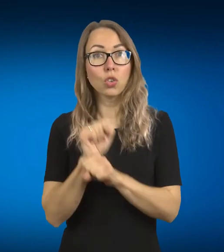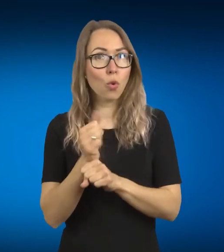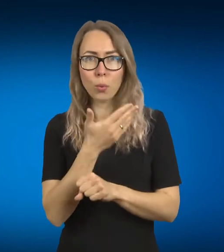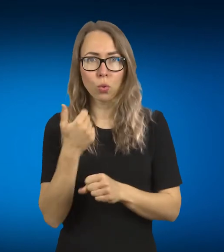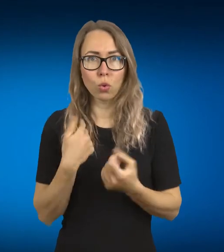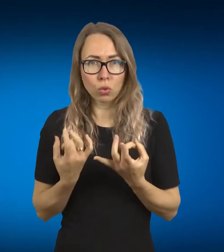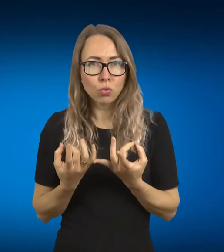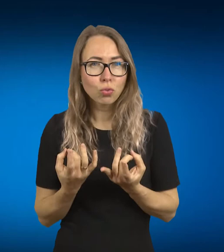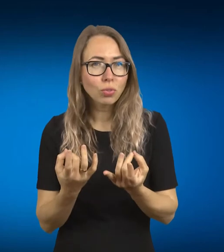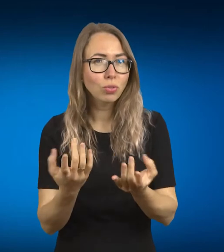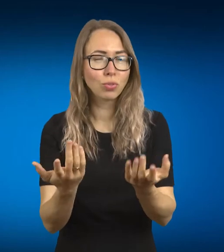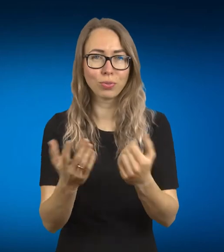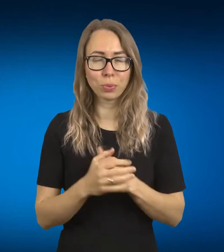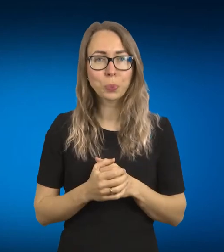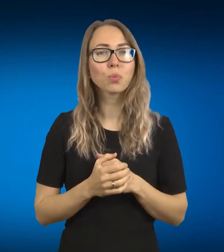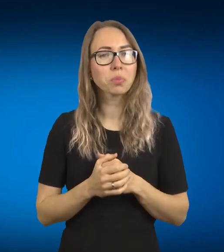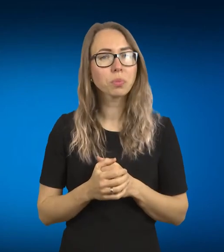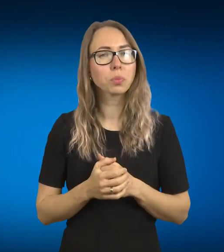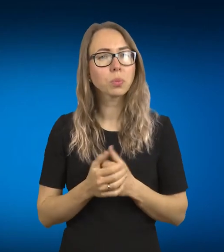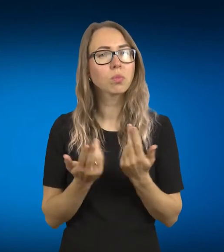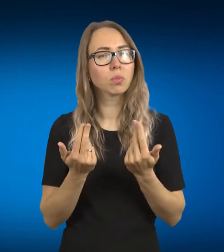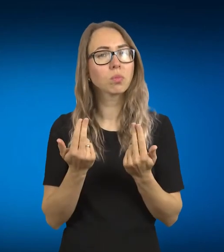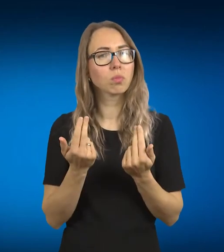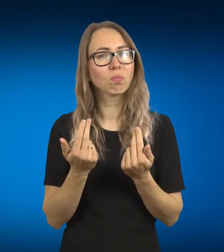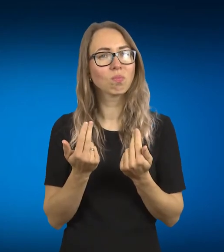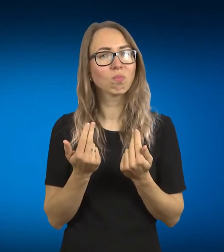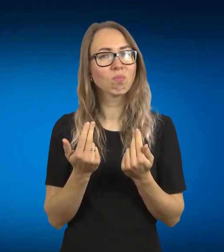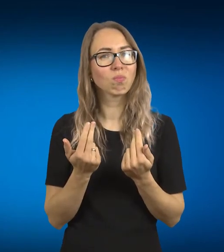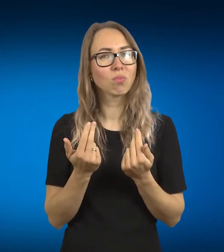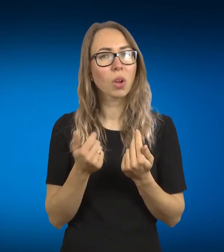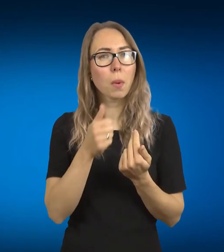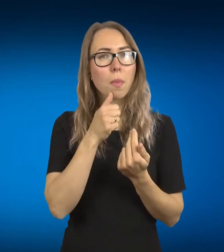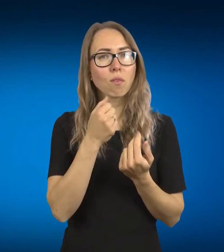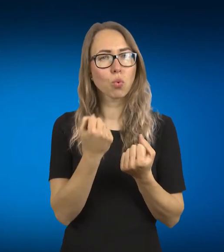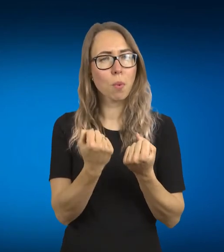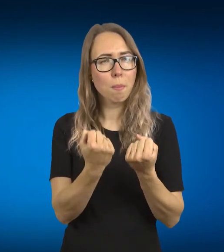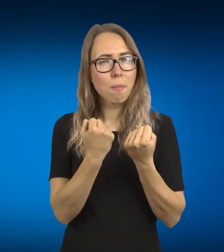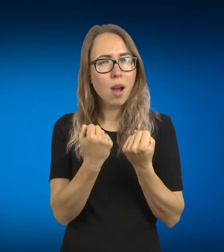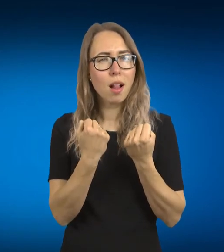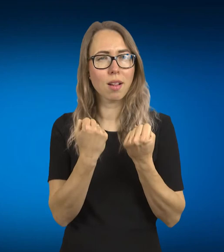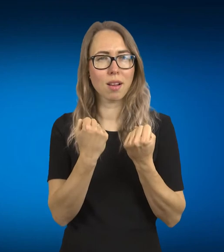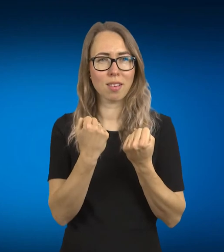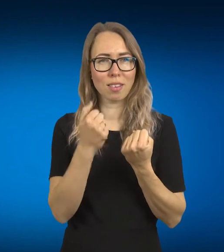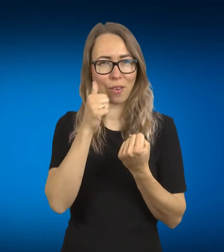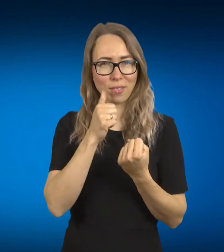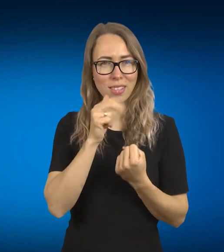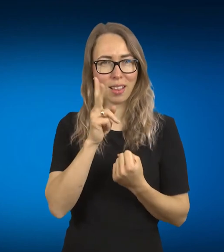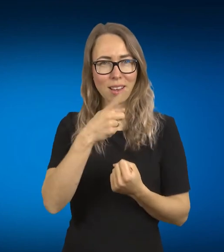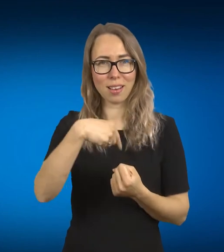Bet iš tiesų tas palaikymas turbūt ir tas turėjimas, su kuo pasikonsultuoti visą laiką, tau buvo labai svarbus, ar ne, ir jis